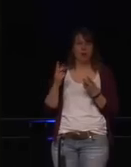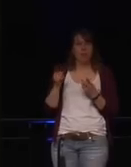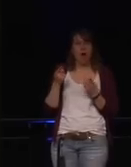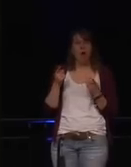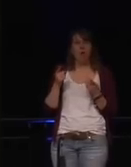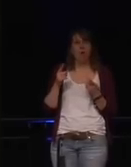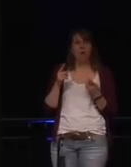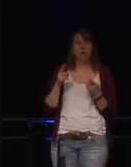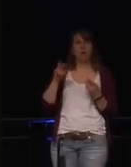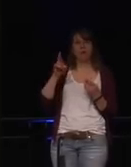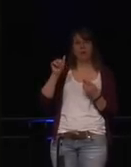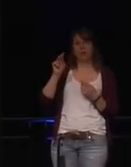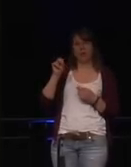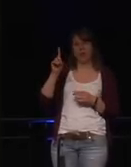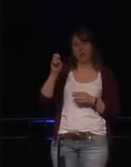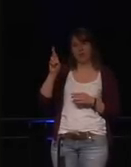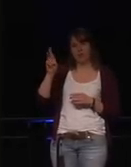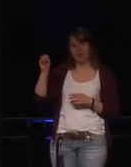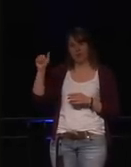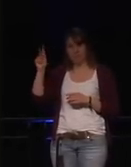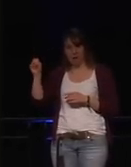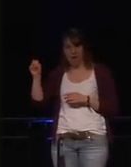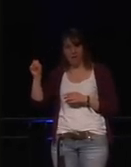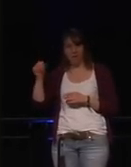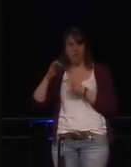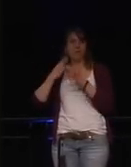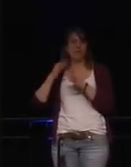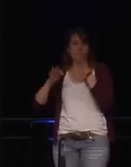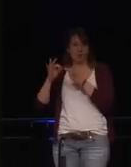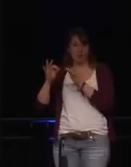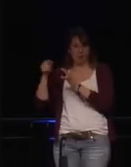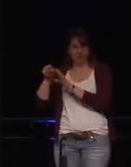Auch der Renderman, von dem ich vorhin gesprochen habe, hat mir ein paar Ideen gegeben.